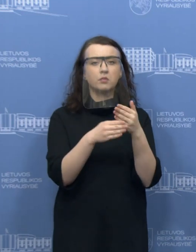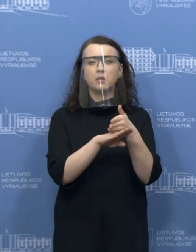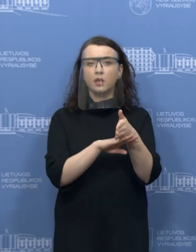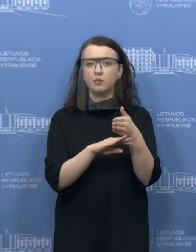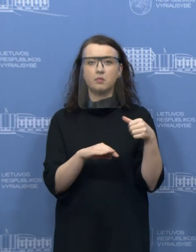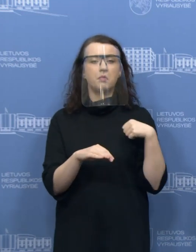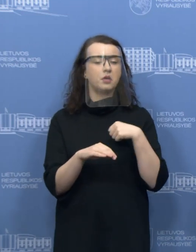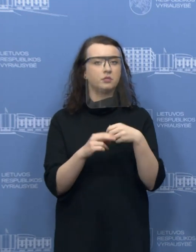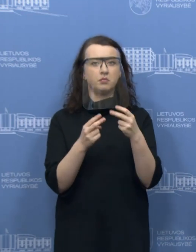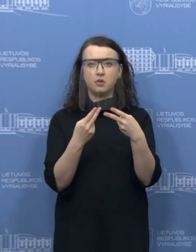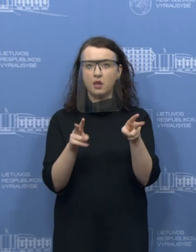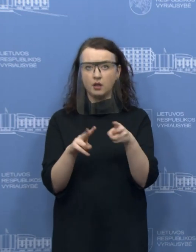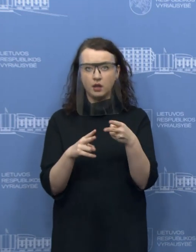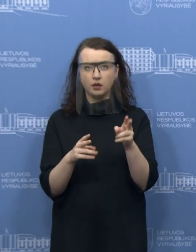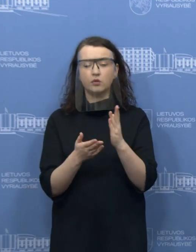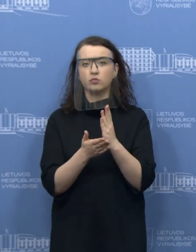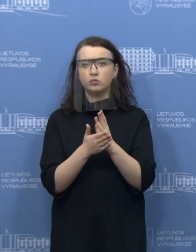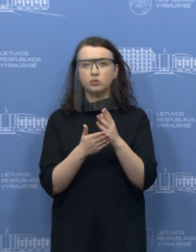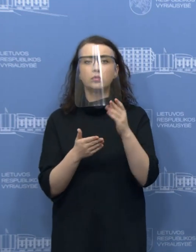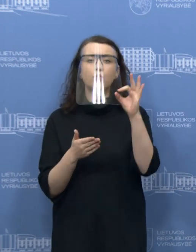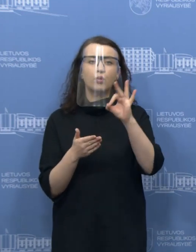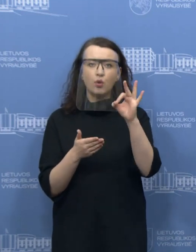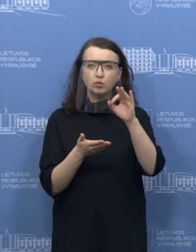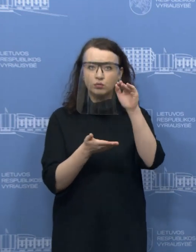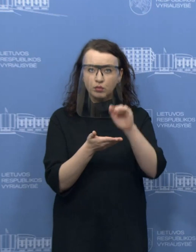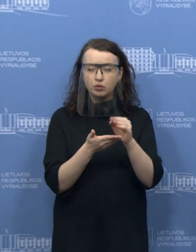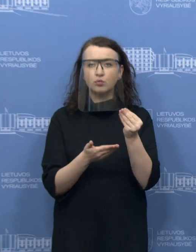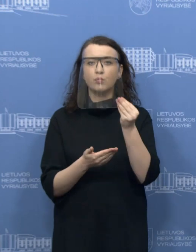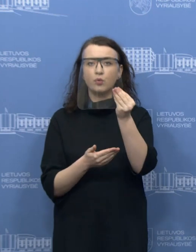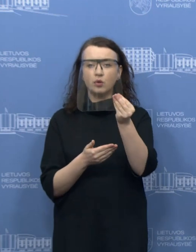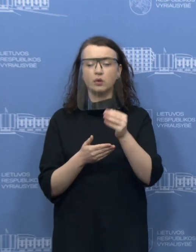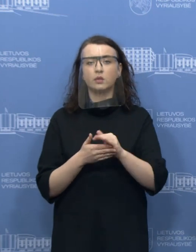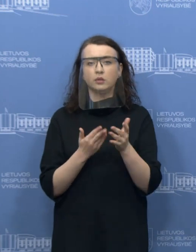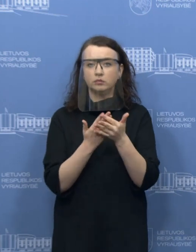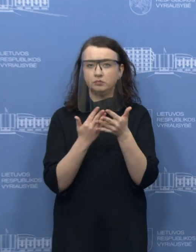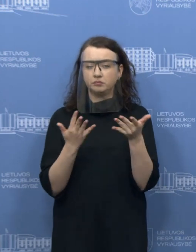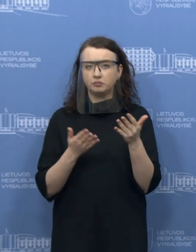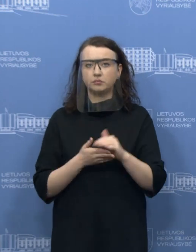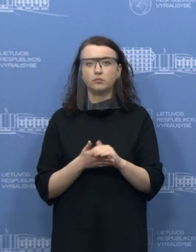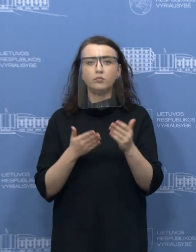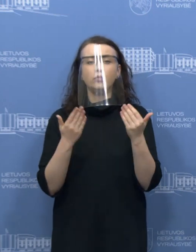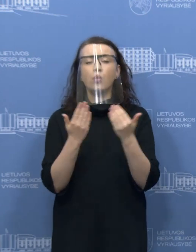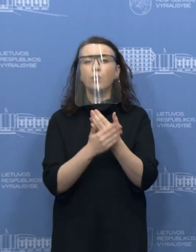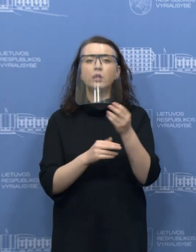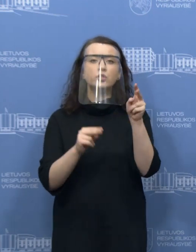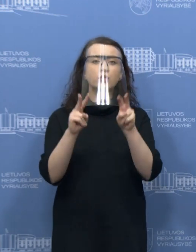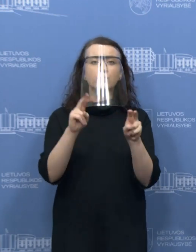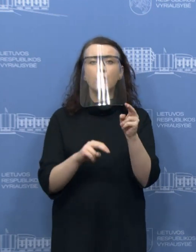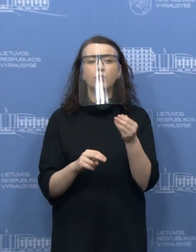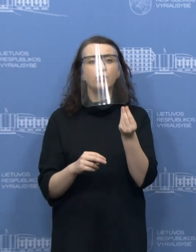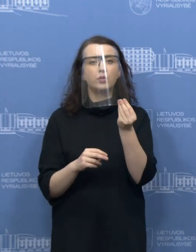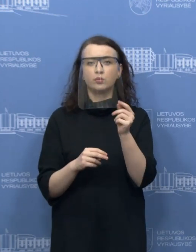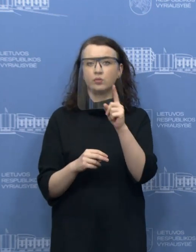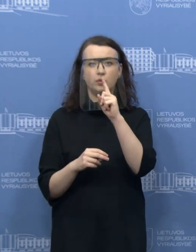mokesčių inspekciją, yra atleistas nuo dėlspinigio, jų atžvilgių neinicijuojami nauji išieškojimai. Šiame